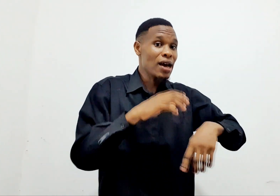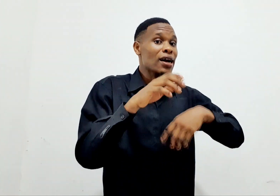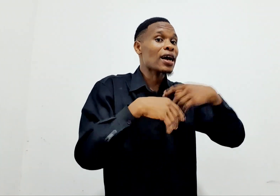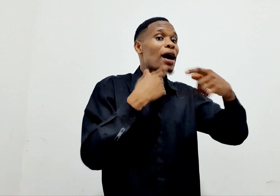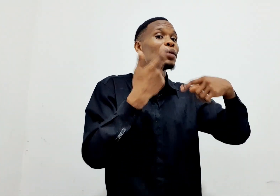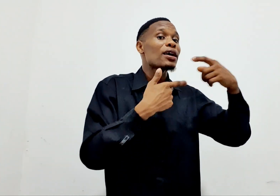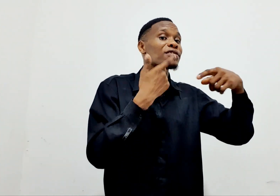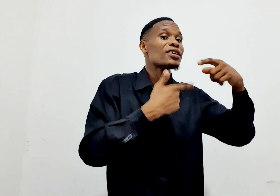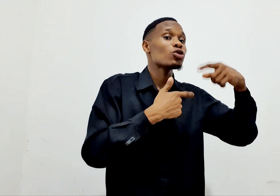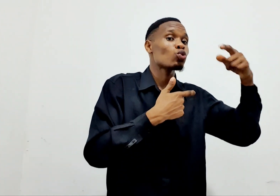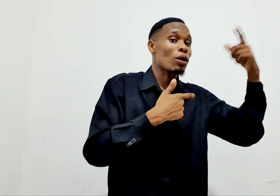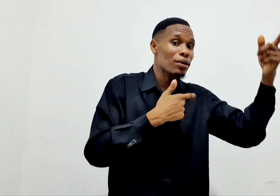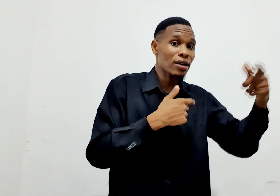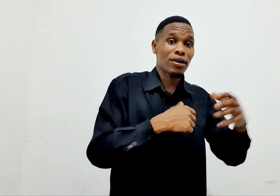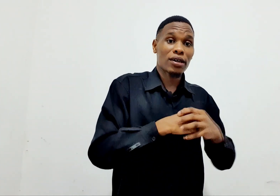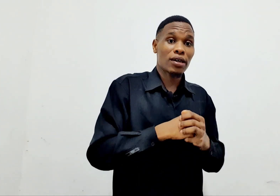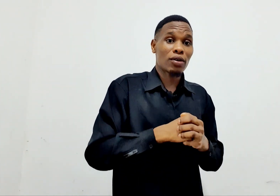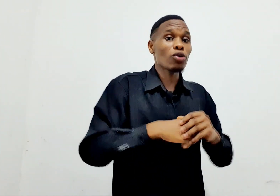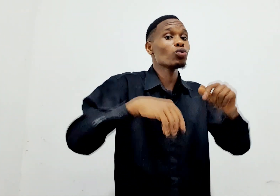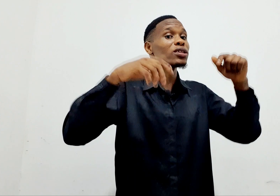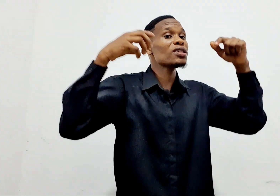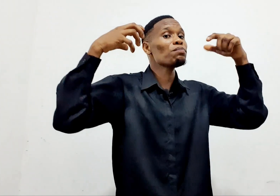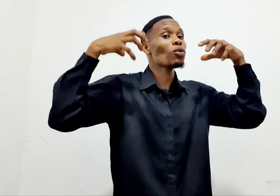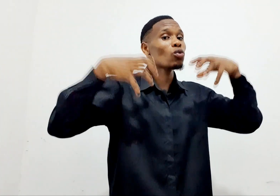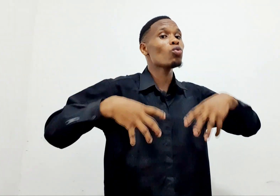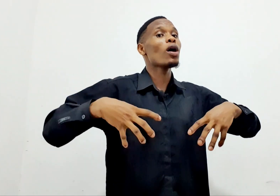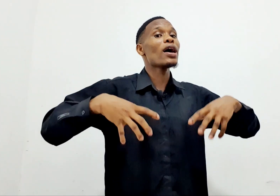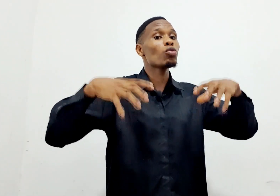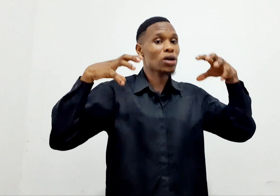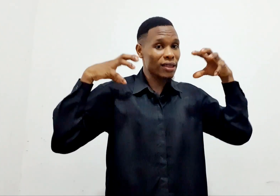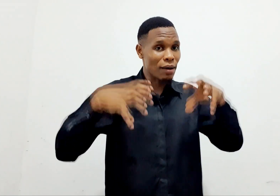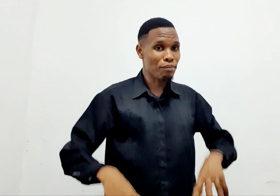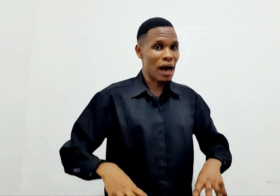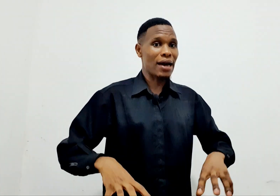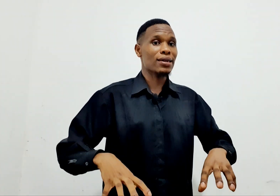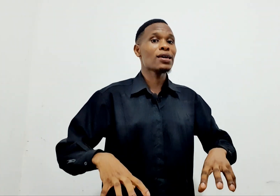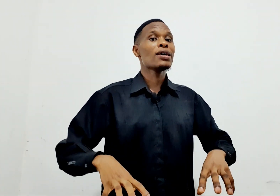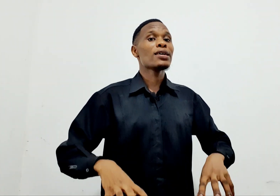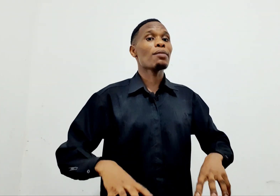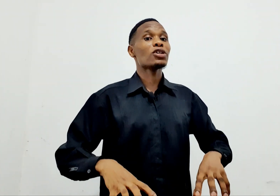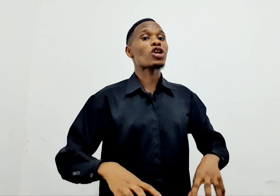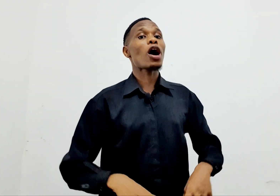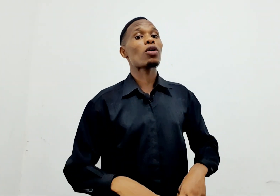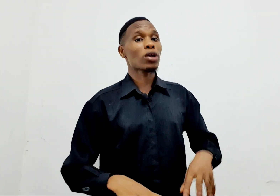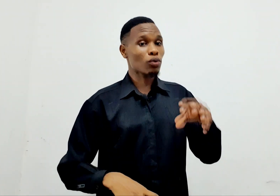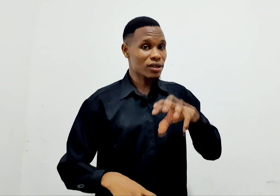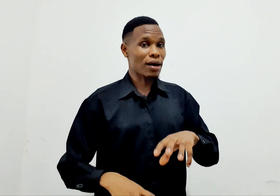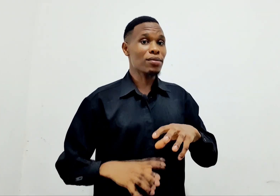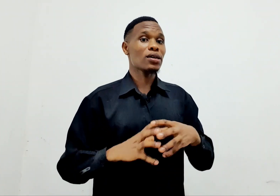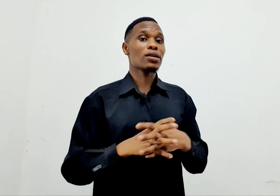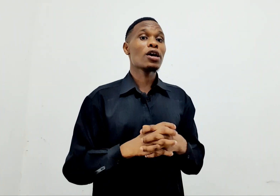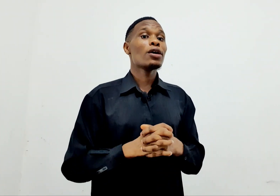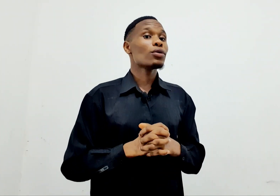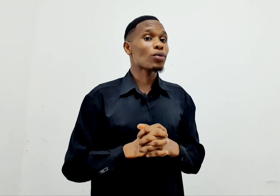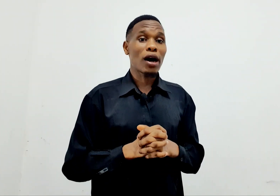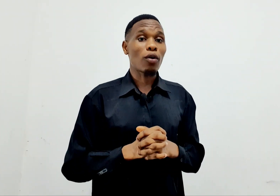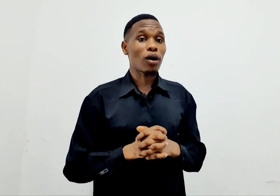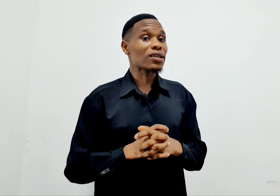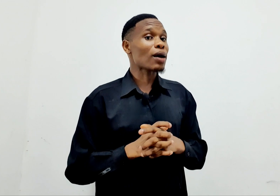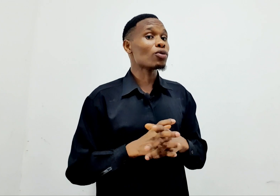Kama nafsi yetu tuwapende wengine. Kwa yu usipu kuwa unathamani ya maisha hako na kujisamini. Ngu yangu. Hata kama